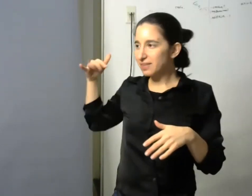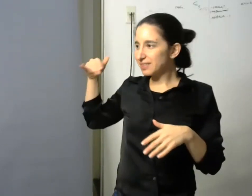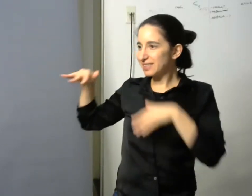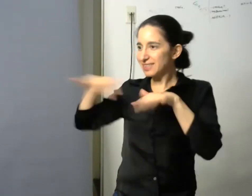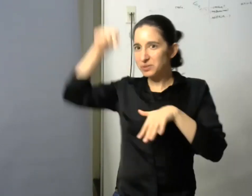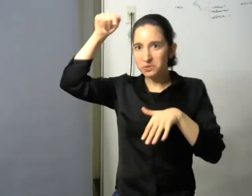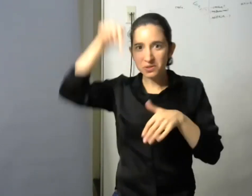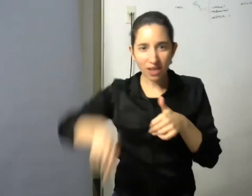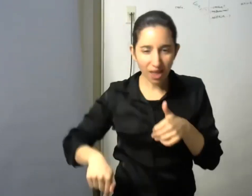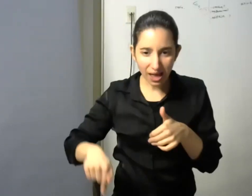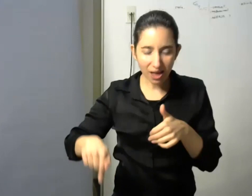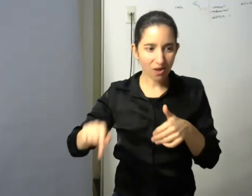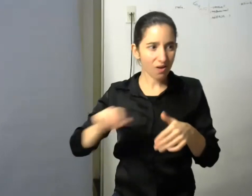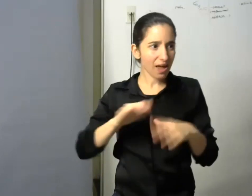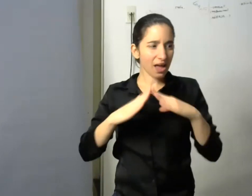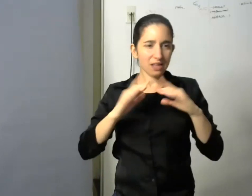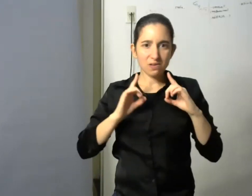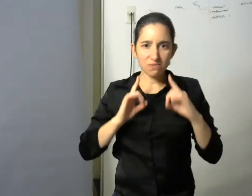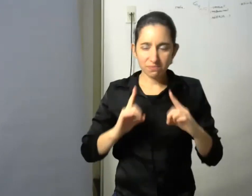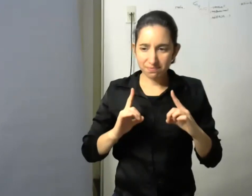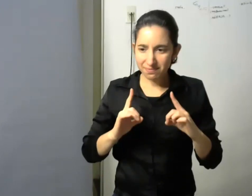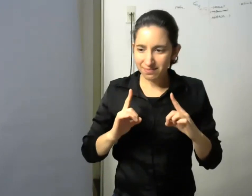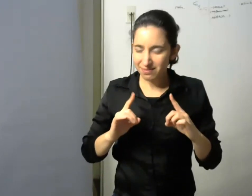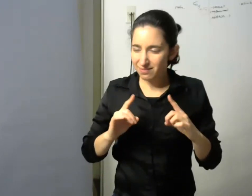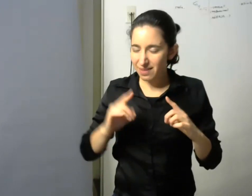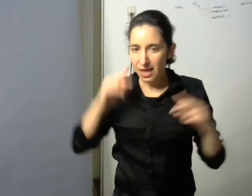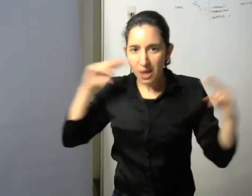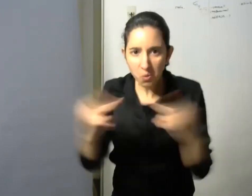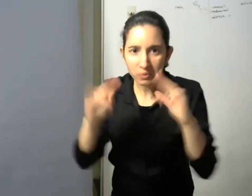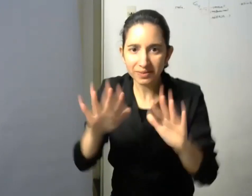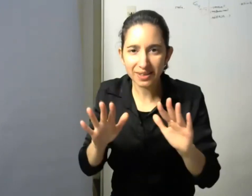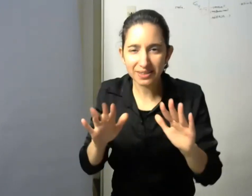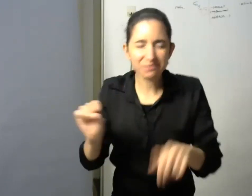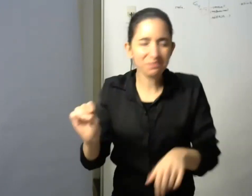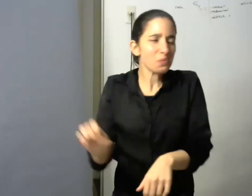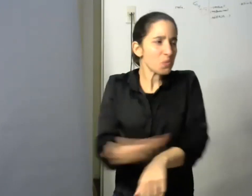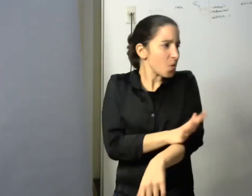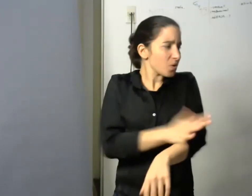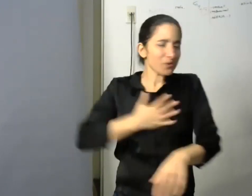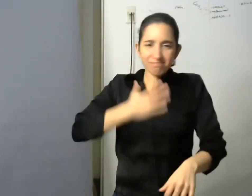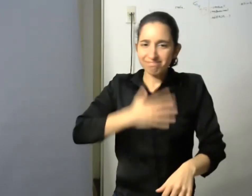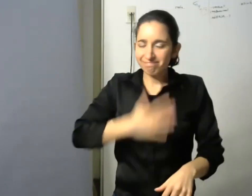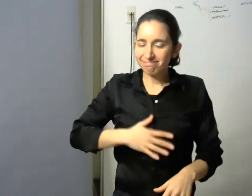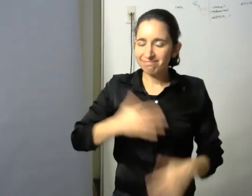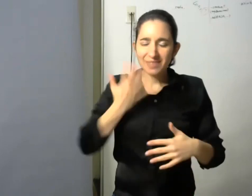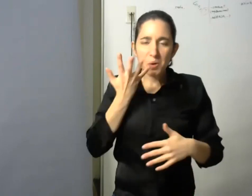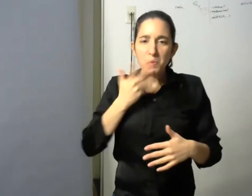con lo cual la emoción el placer y el gusto de estar con todos está